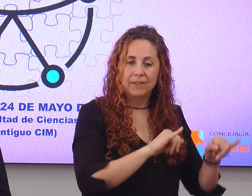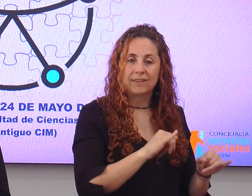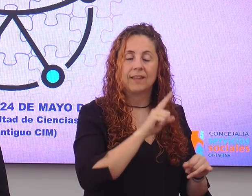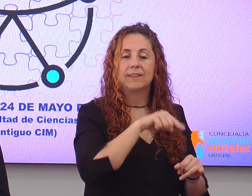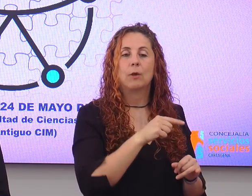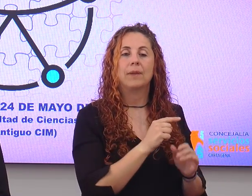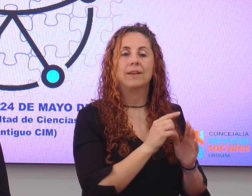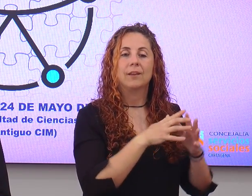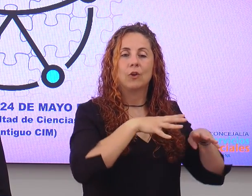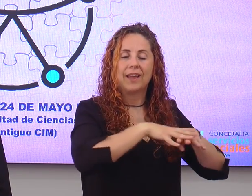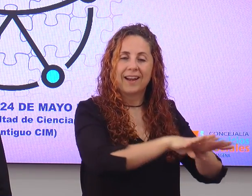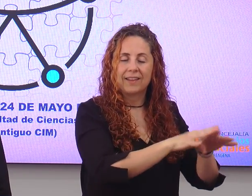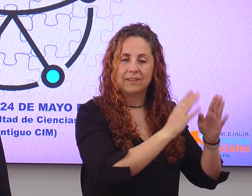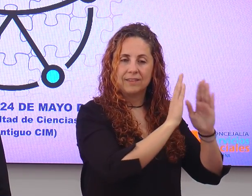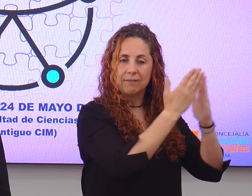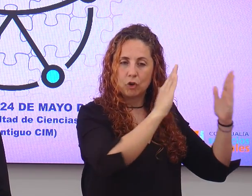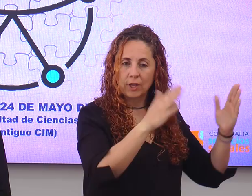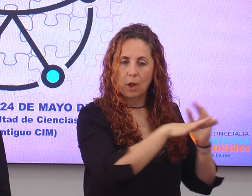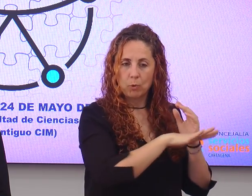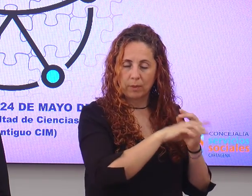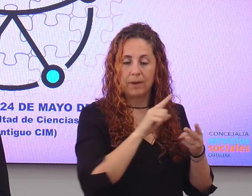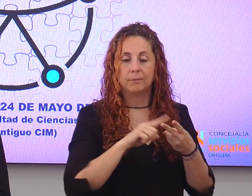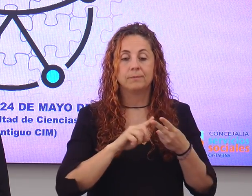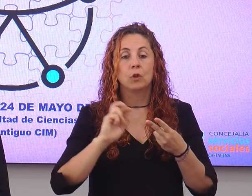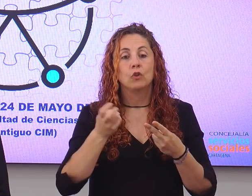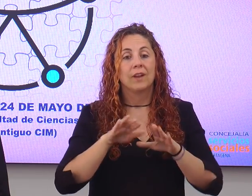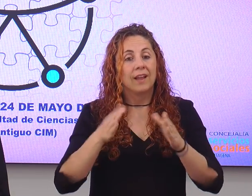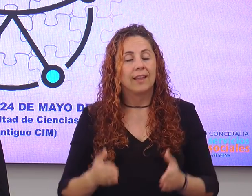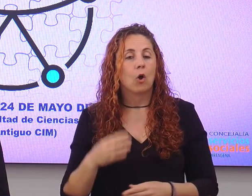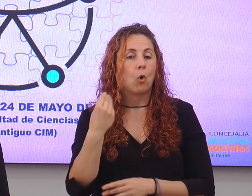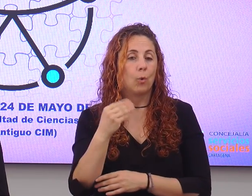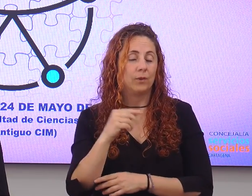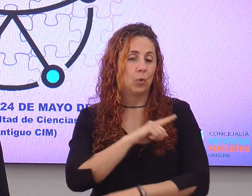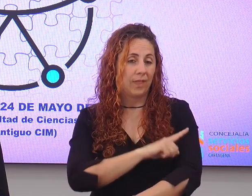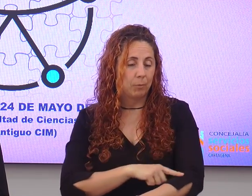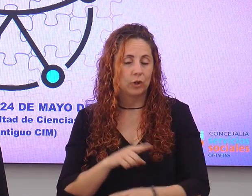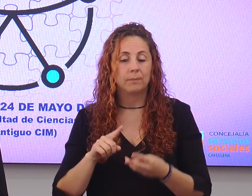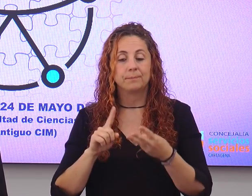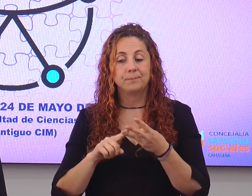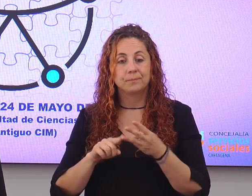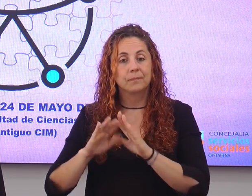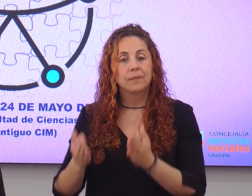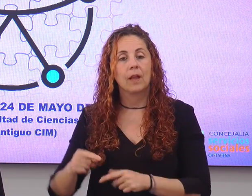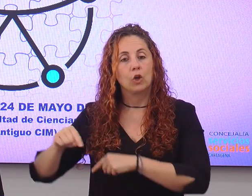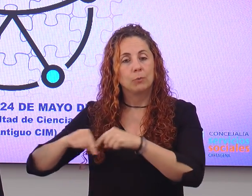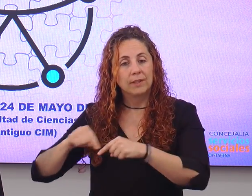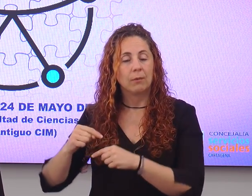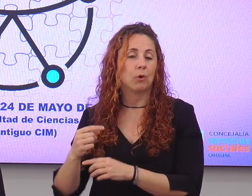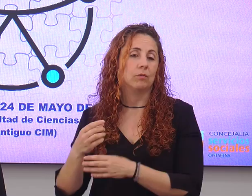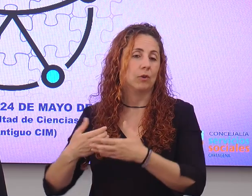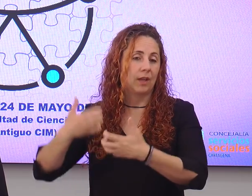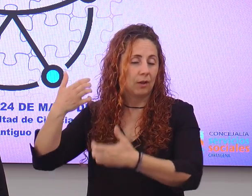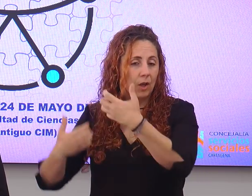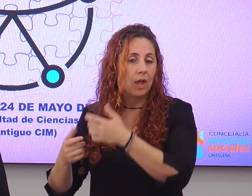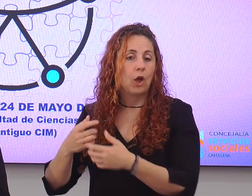de Bibliotecas Municipales. Otra área será juventud y deportes y otra área será transporte, urbanismo, vía